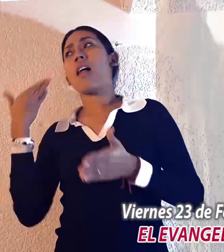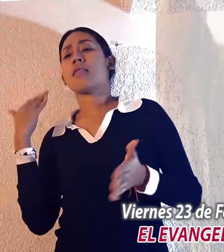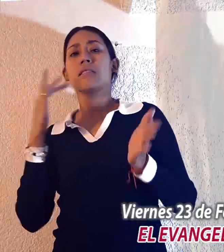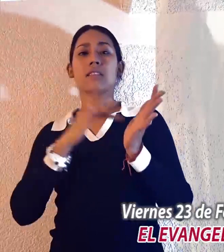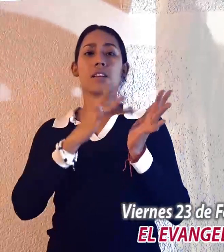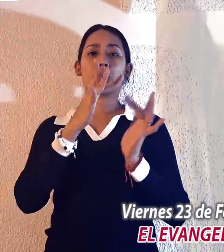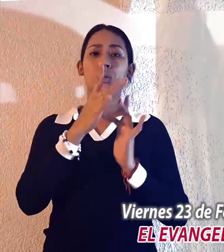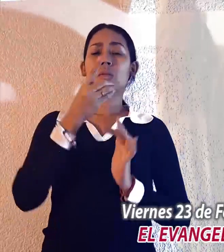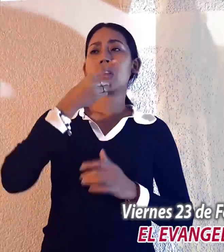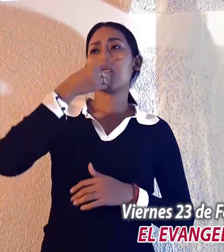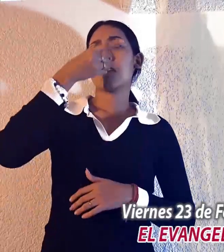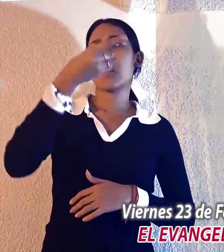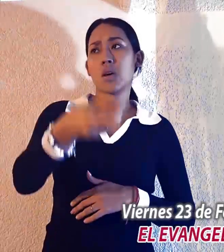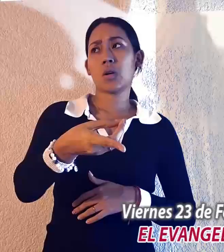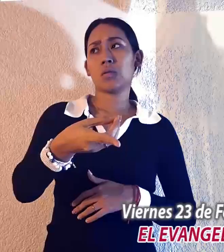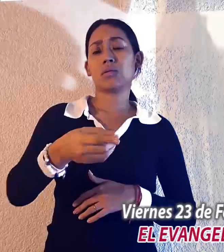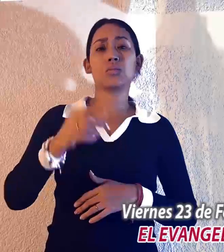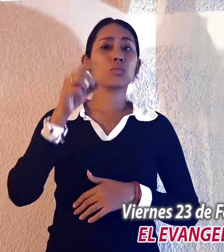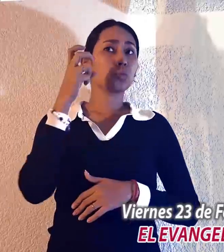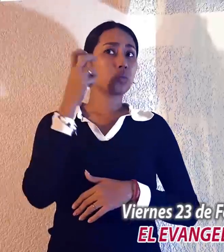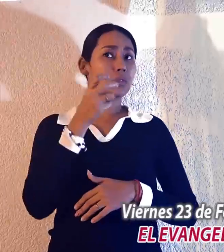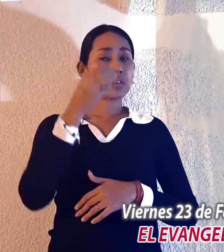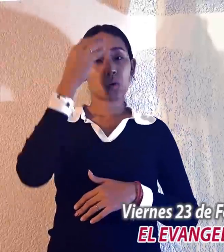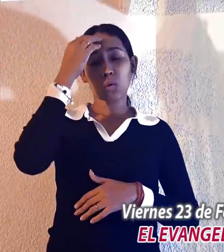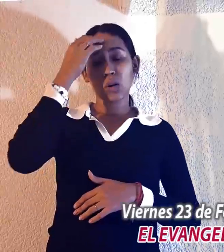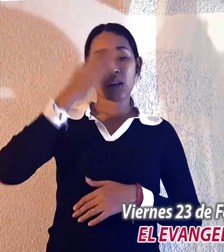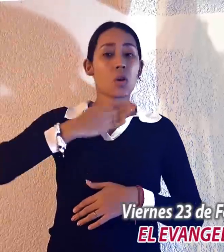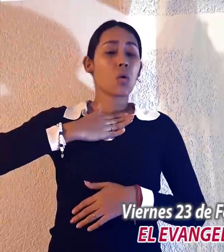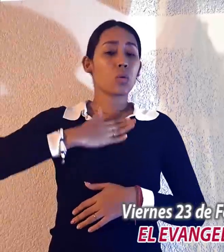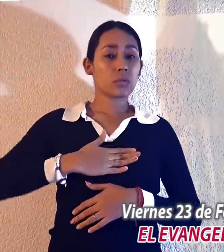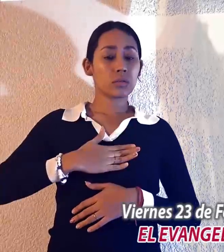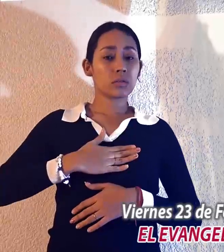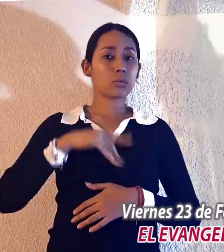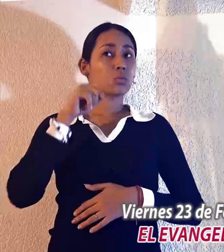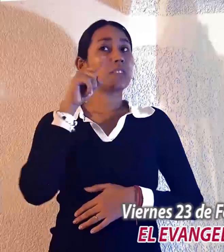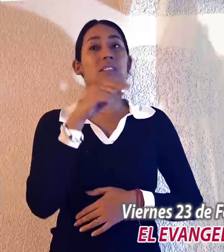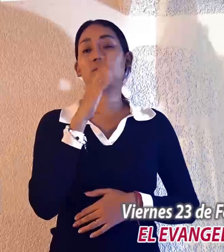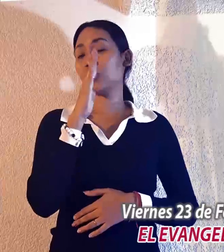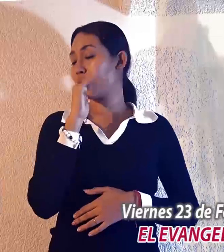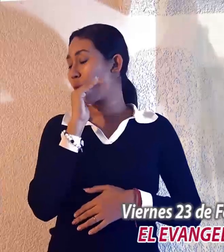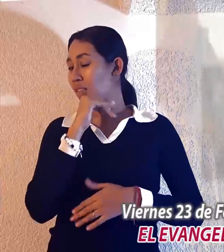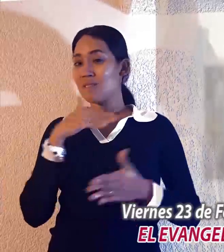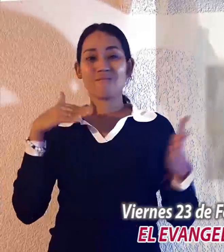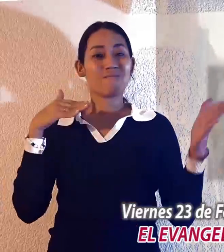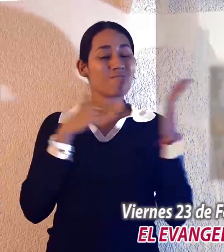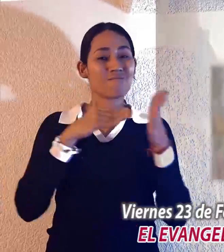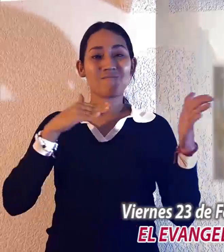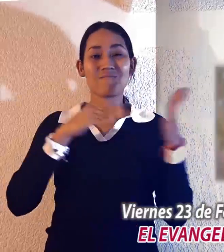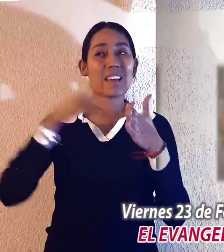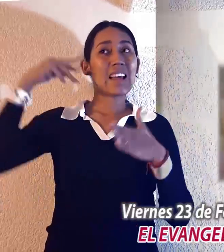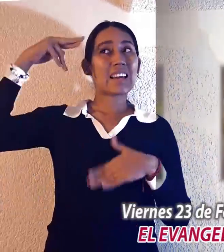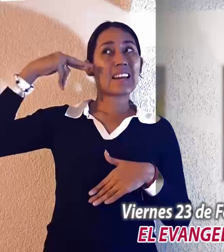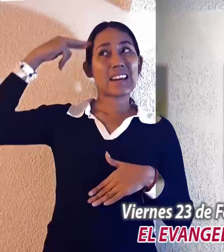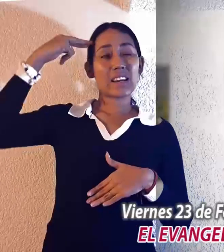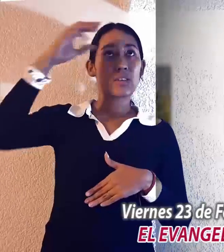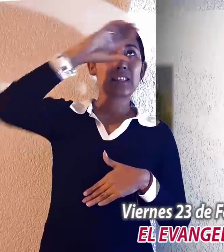aseguro que si su justicia no es mayor que la de los escribas y fariseos, ciertamente no entrarán ustedes en el reino de